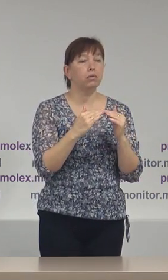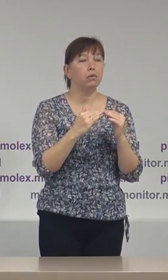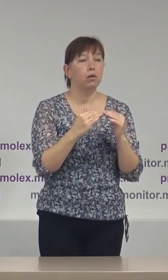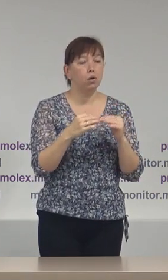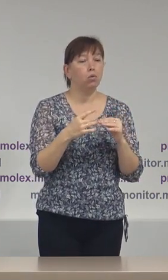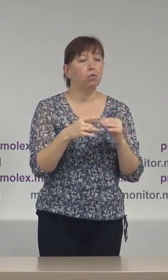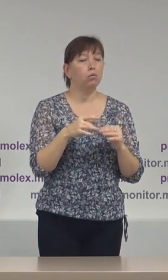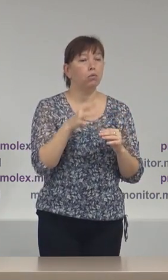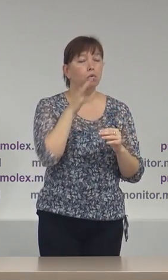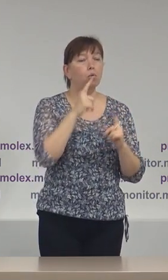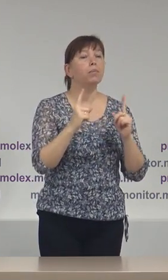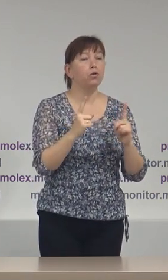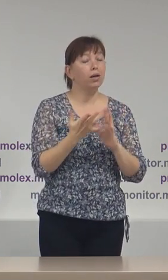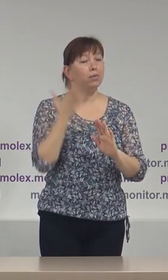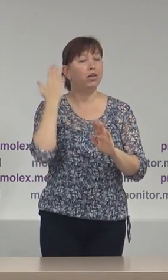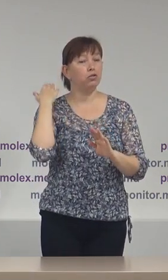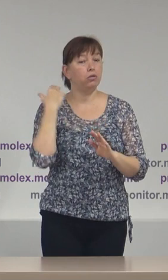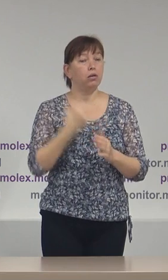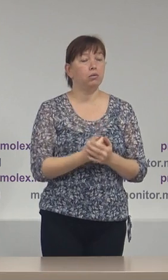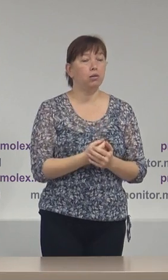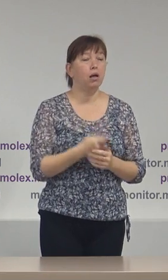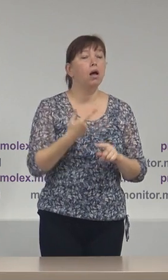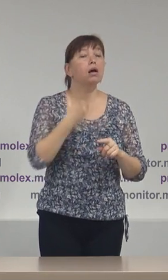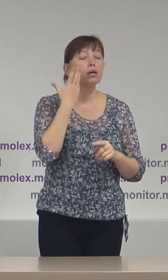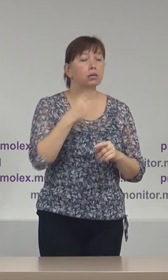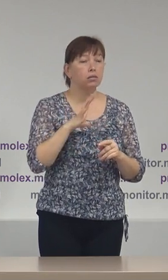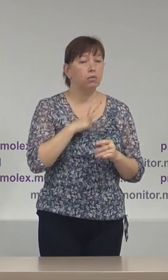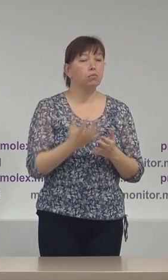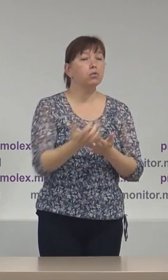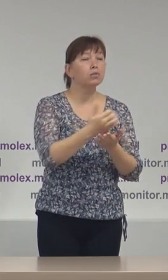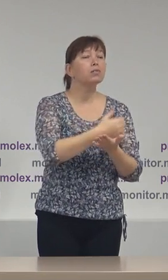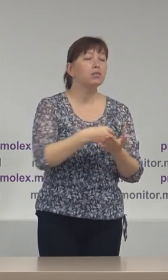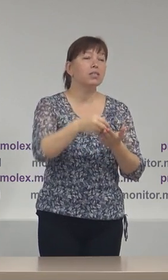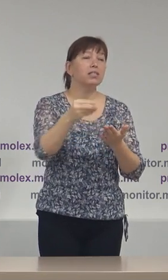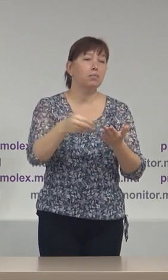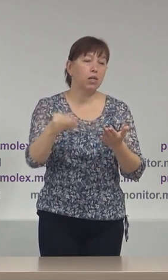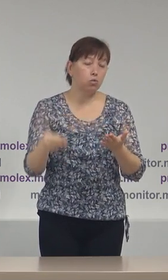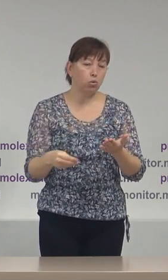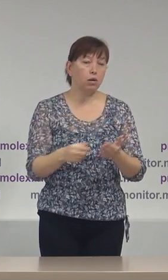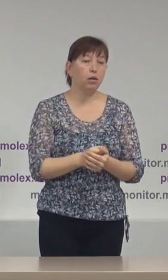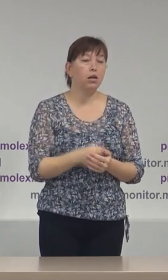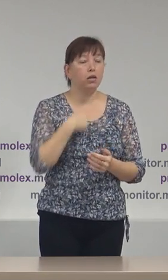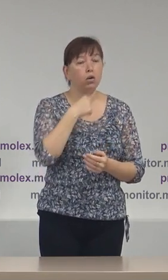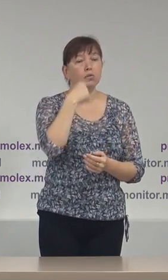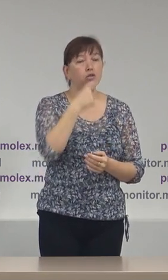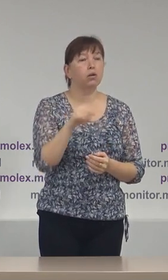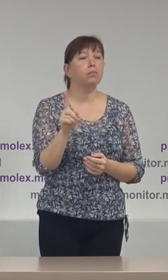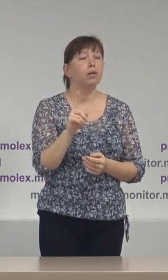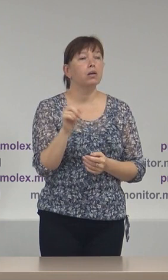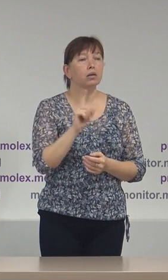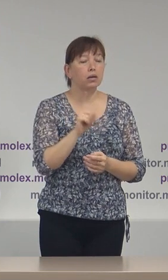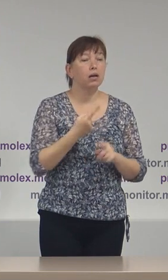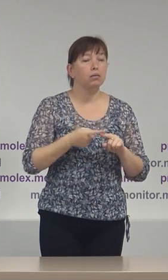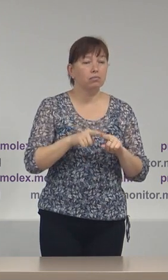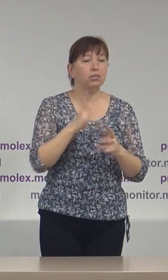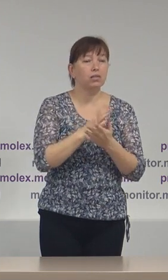perioada precedentă și în care s-au colectat semnăturile. ziceam de acea